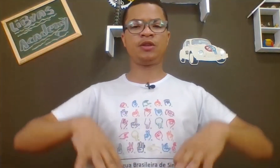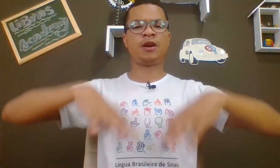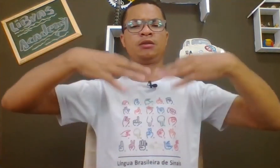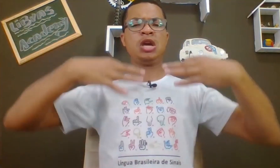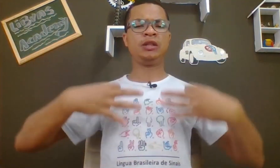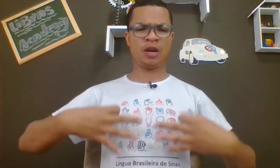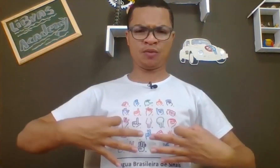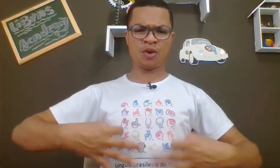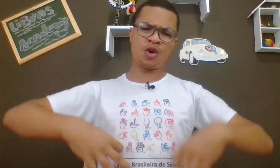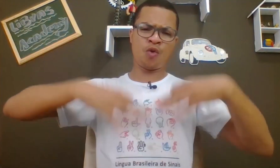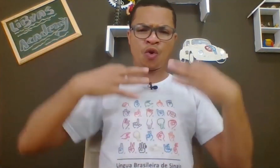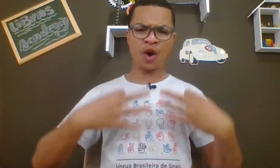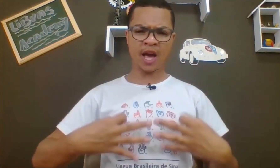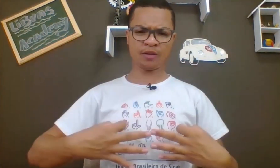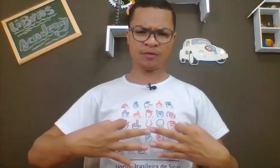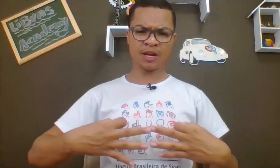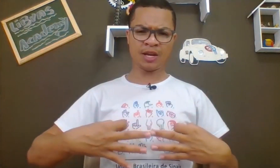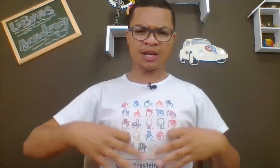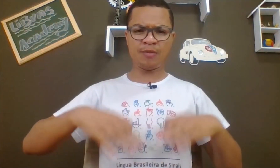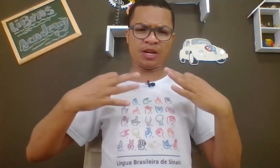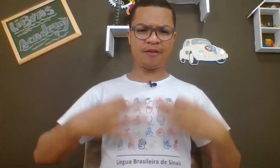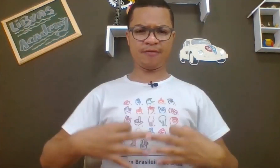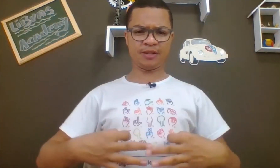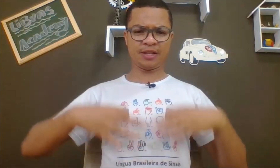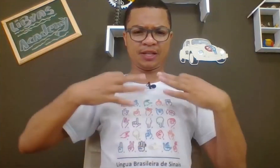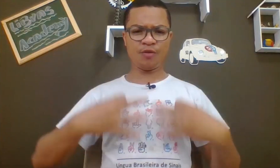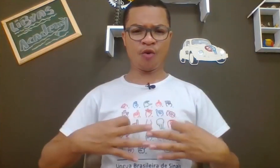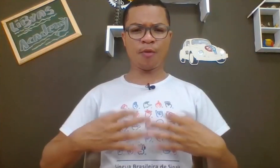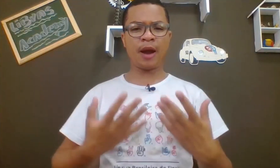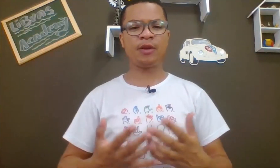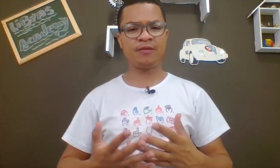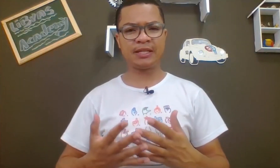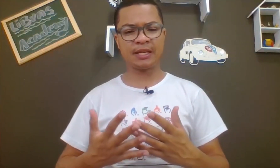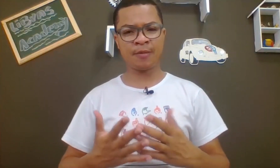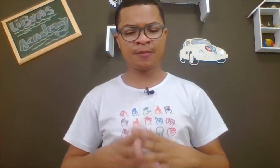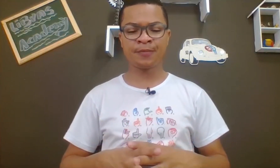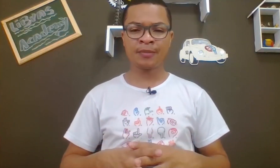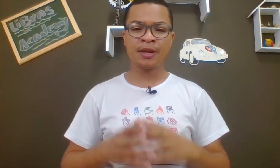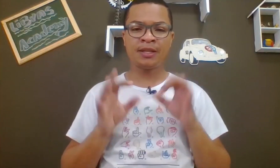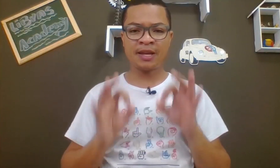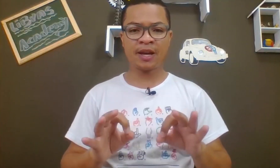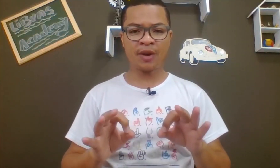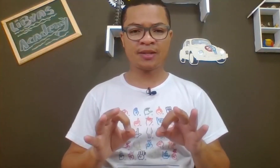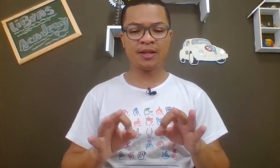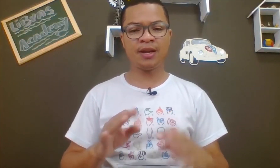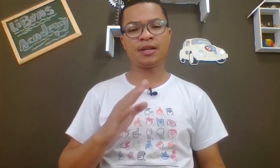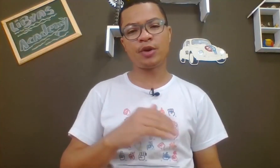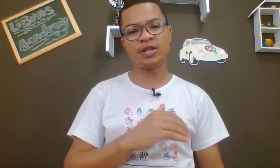mão assim e faz íntegro, correto. Ele meio que levanta assim o corpo pra poder fazer, tá bom? E certo, é esse aqui, você pode